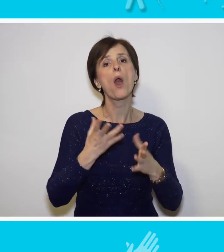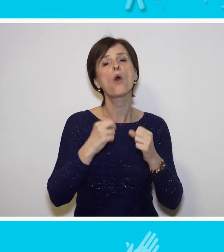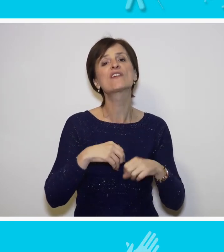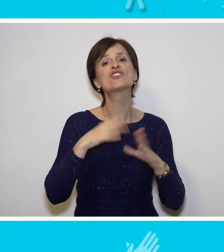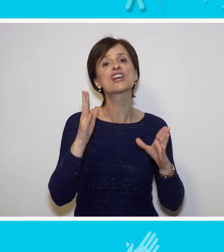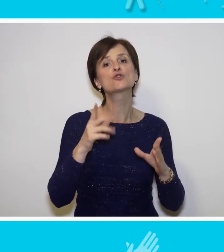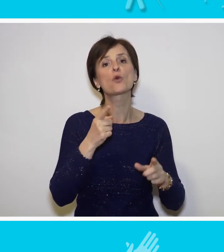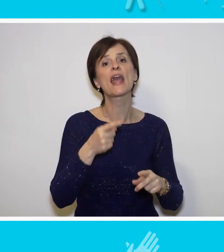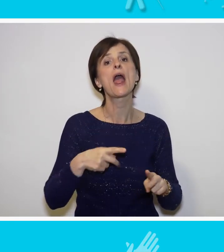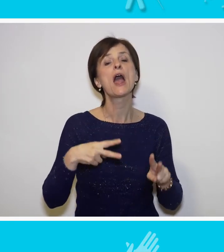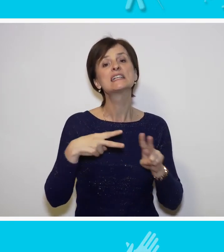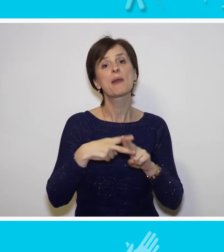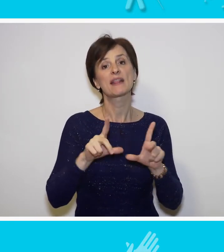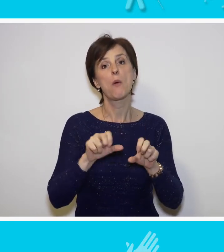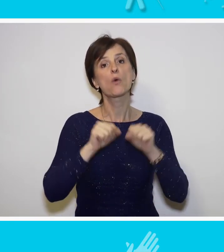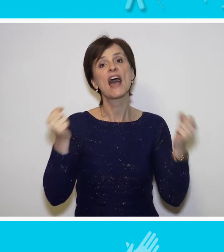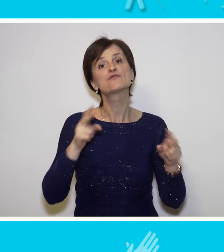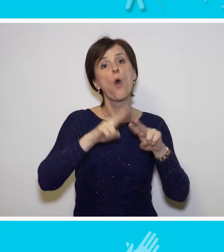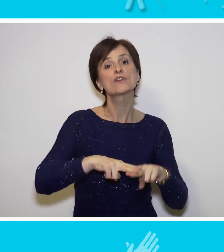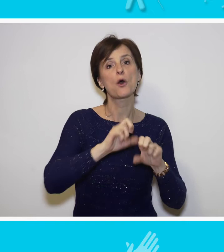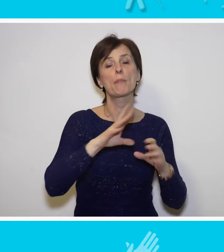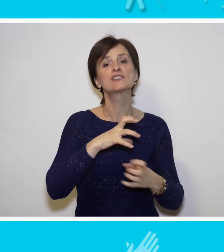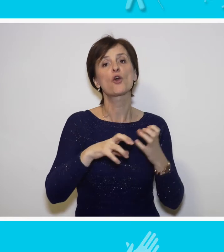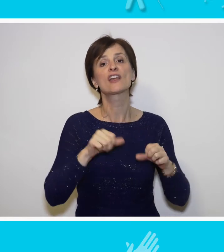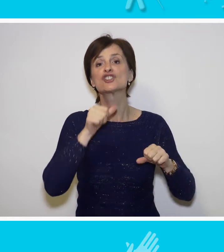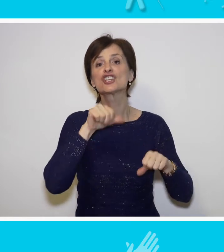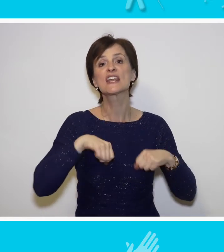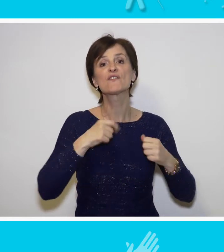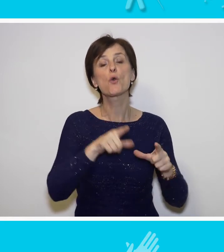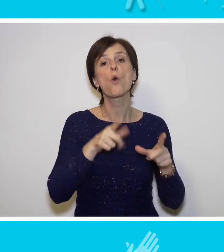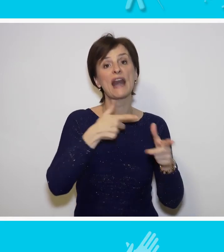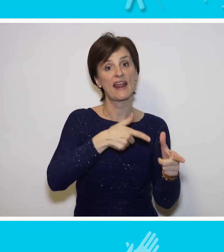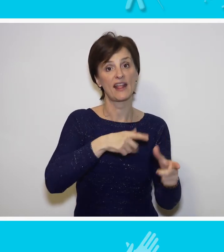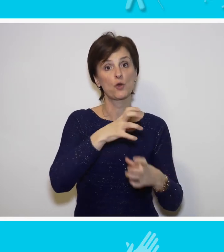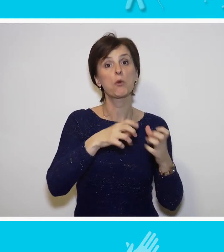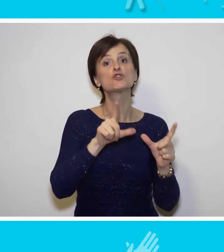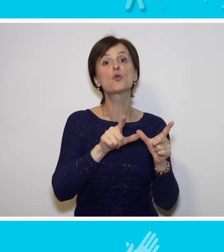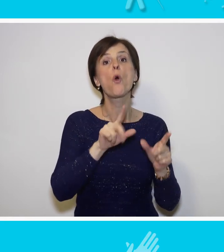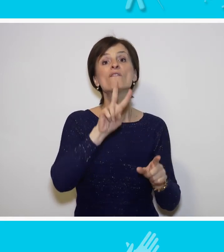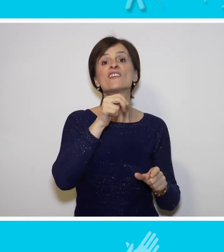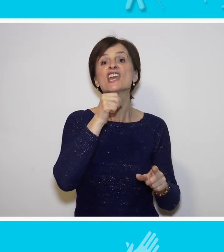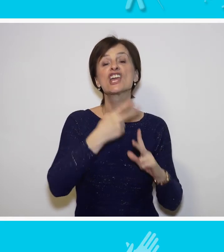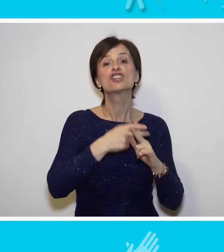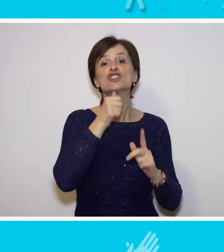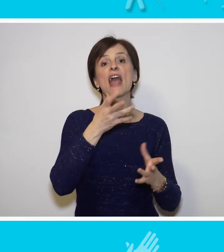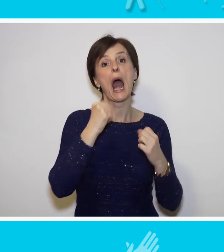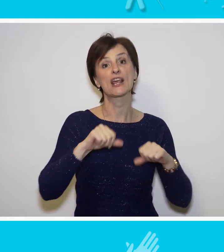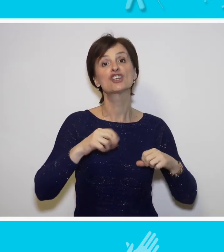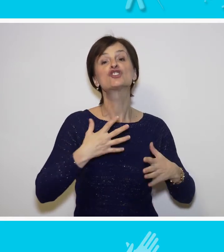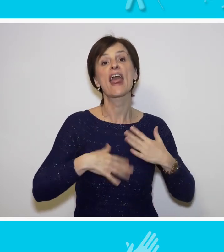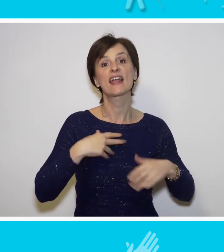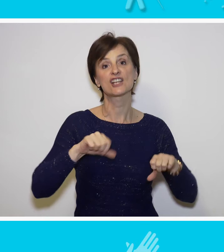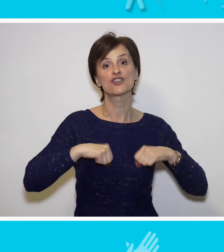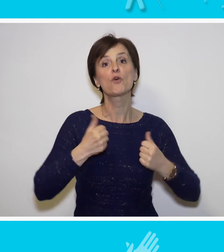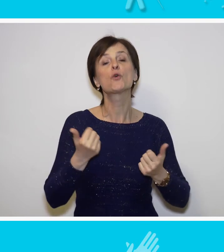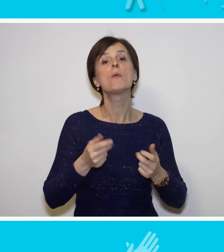više sruke o metanosti u razvoju, ostao bez roditelja i živi u hraniteljskoj porodici u Viči. Ali želju za životom